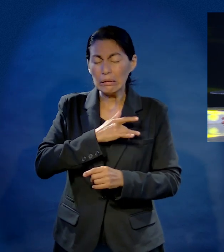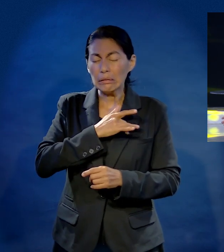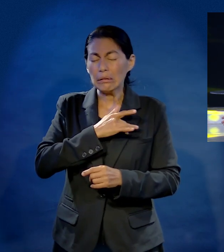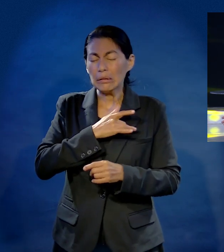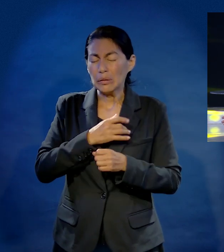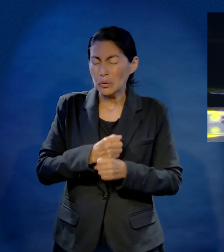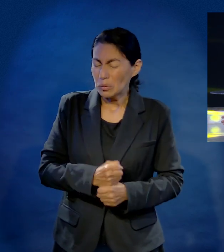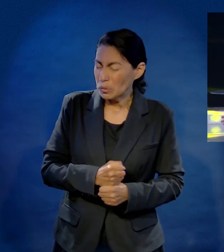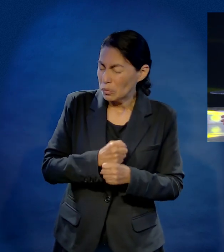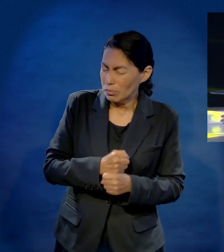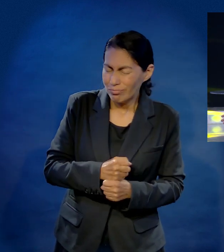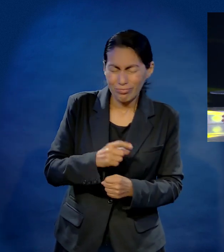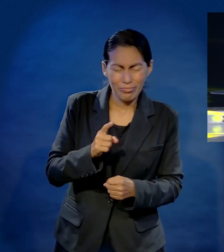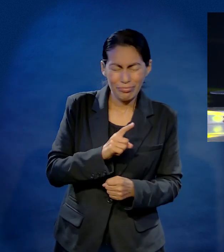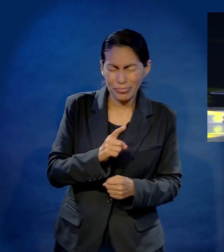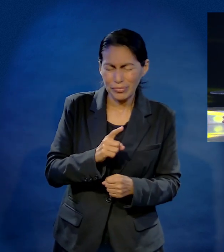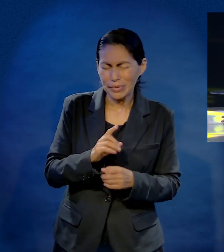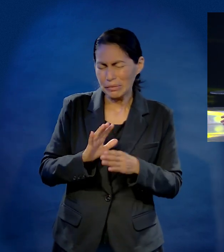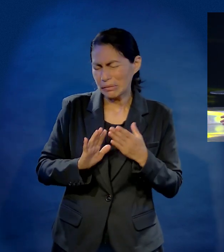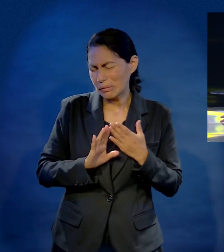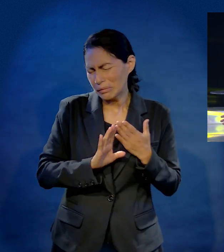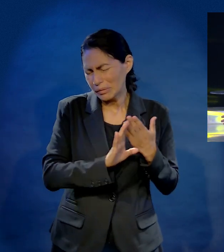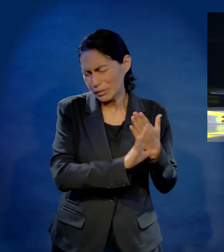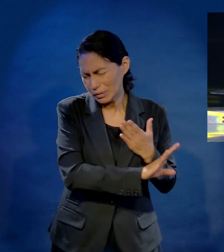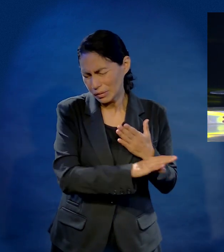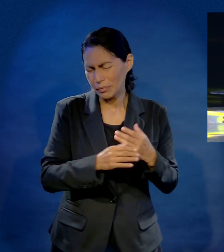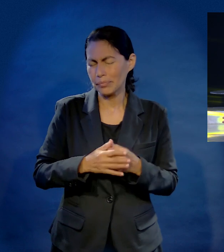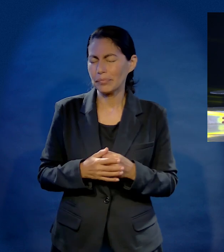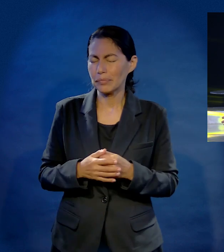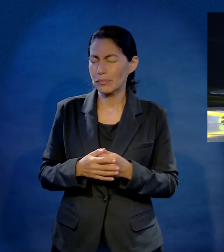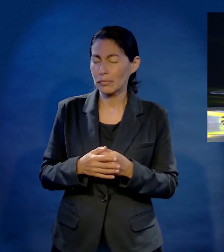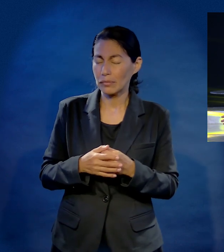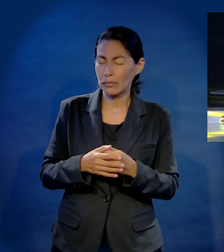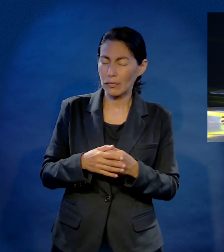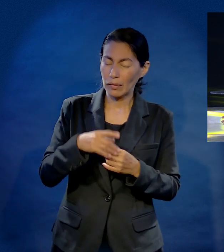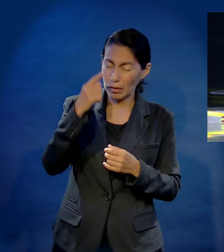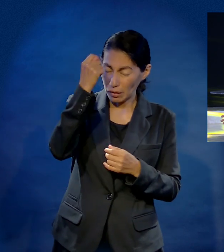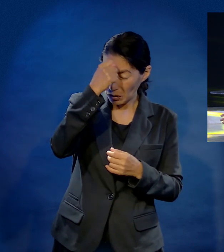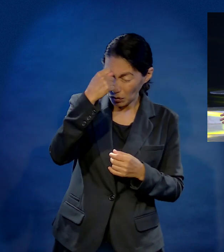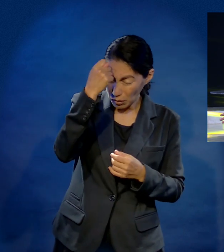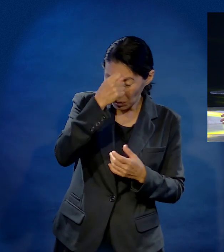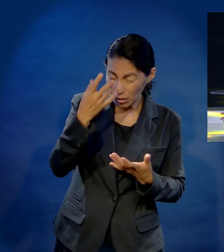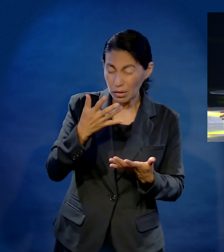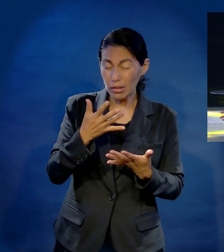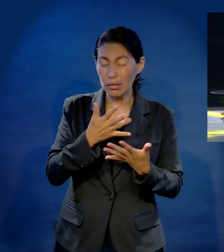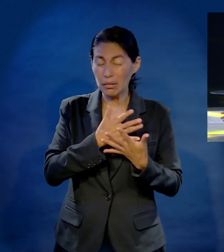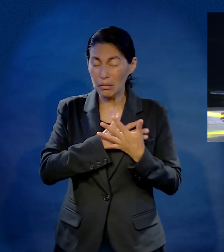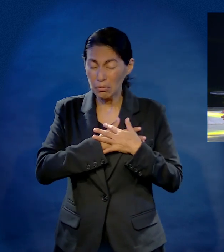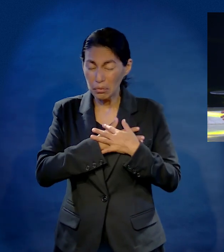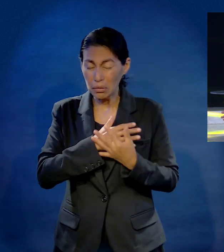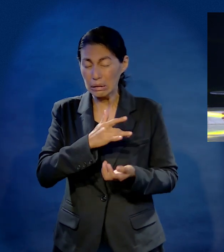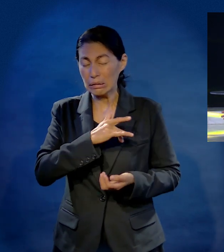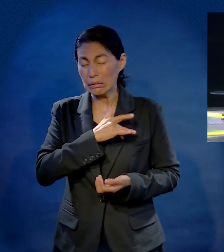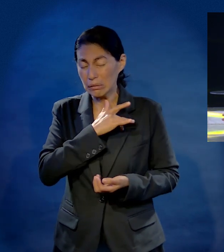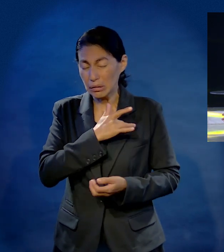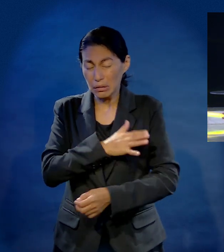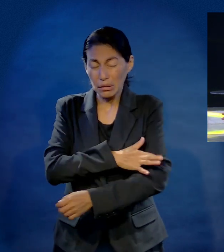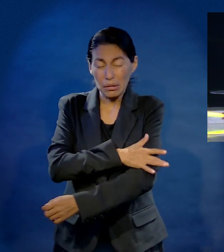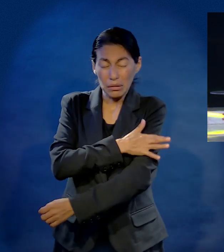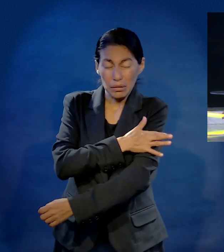allá de sentimentalismos enfermisos, de dramas y de teorías occidentales sobre el amor que solamente